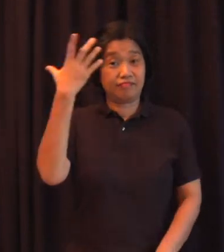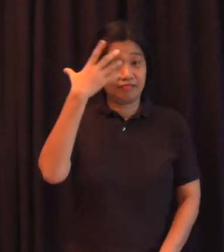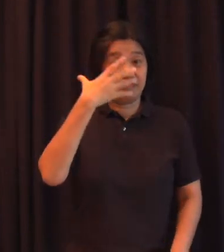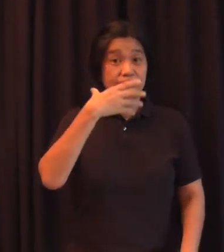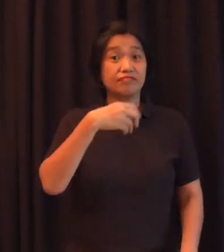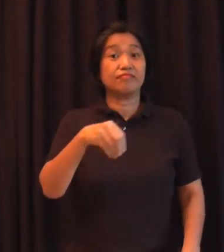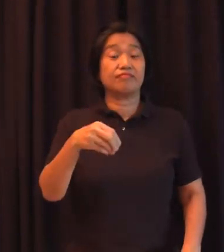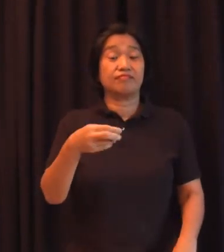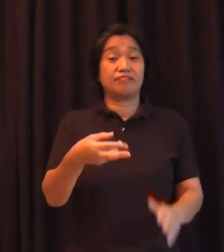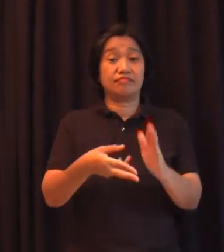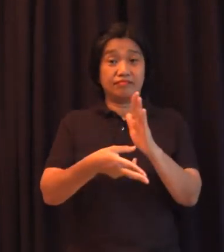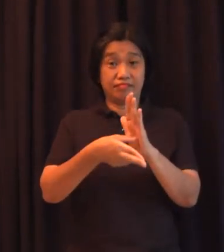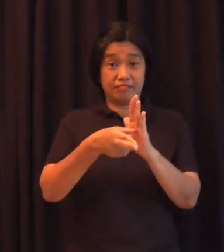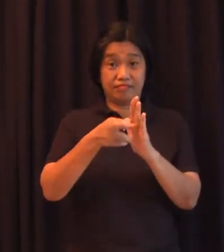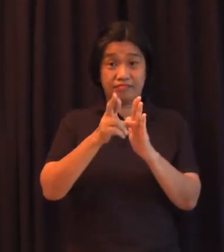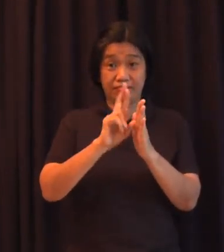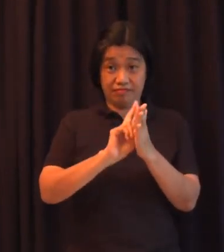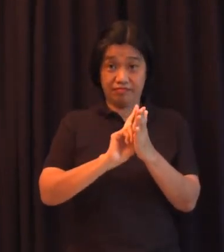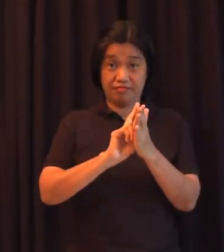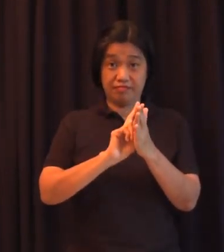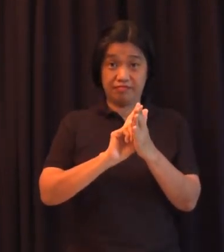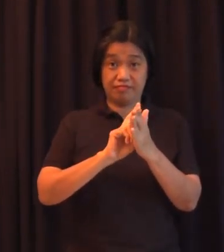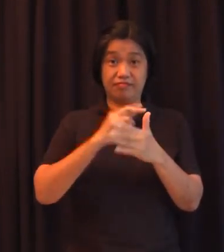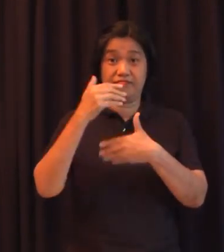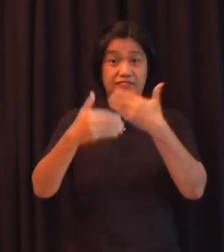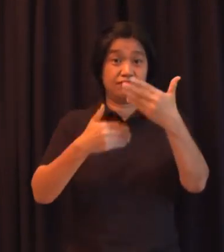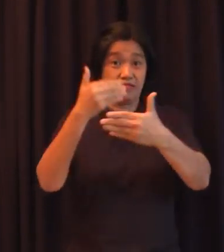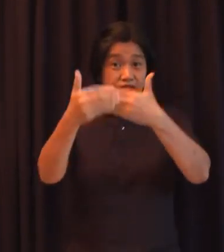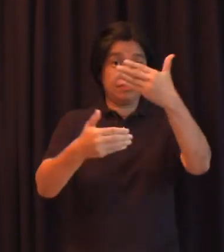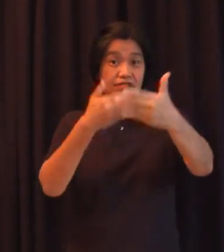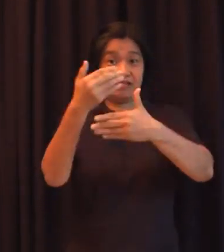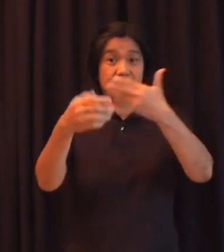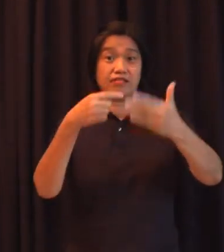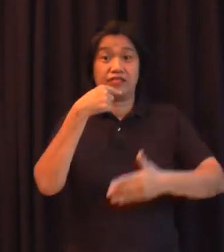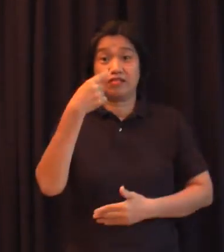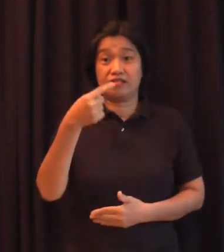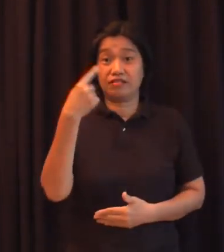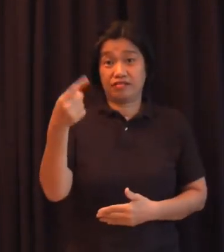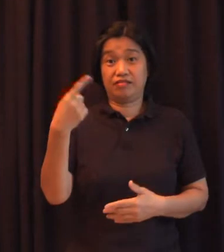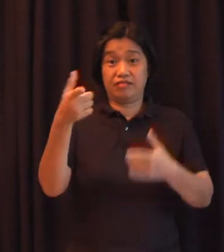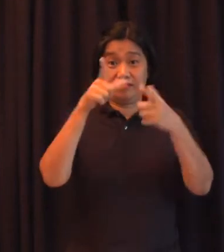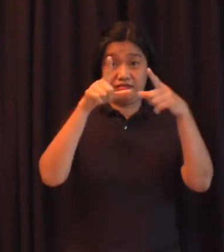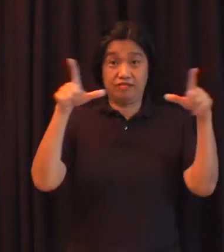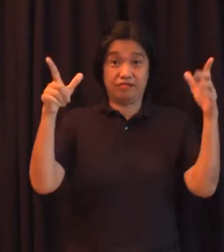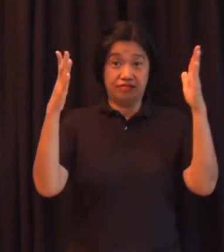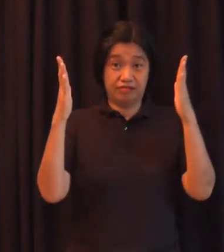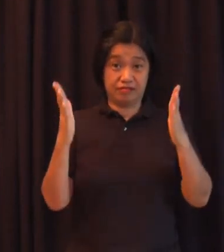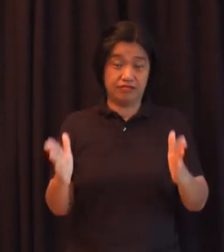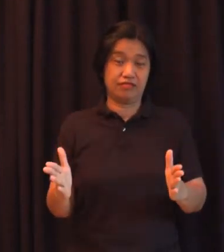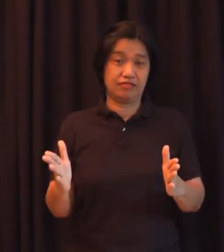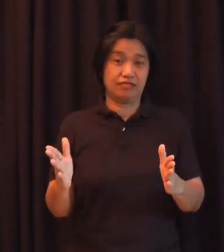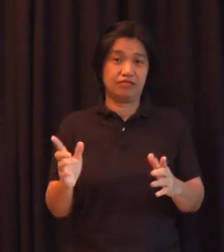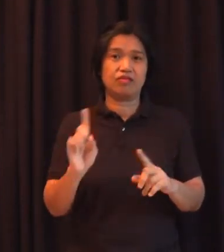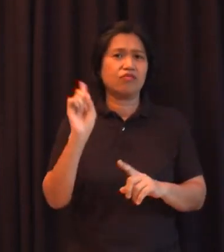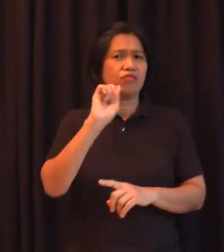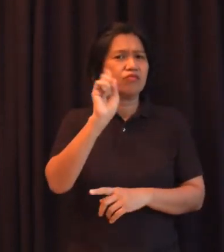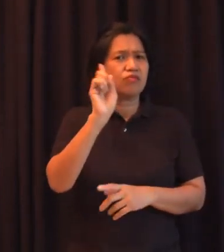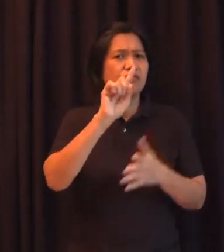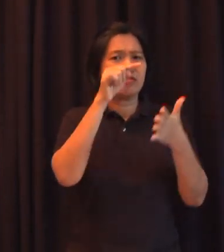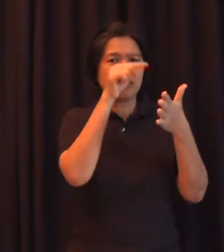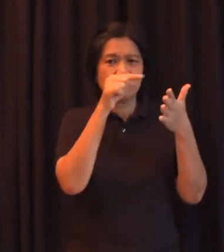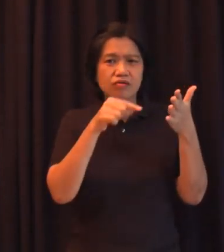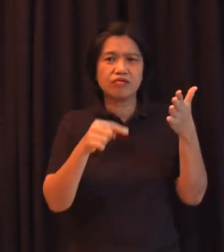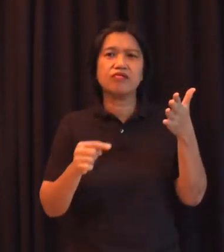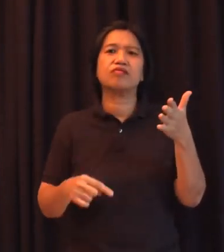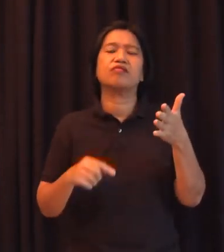proseso na sinasabi, pinabanggit ng mga linguist, kung ano yung mga hakbang para magkaroon talaga ng pambansang wika.